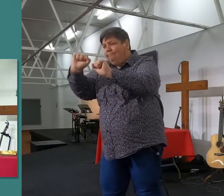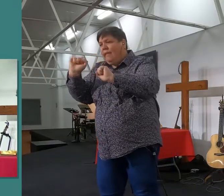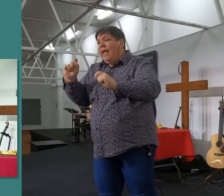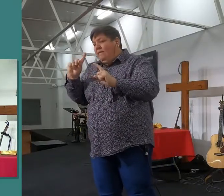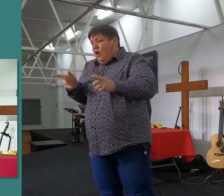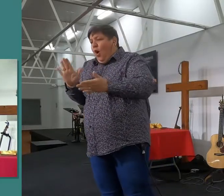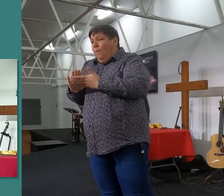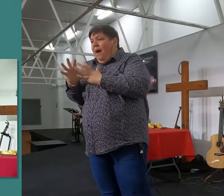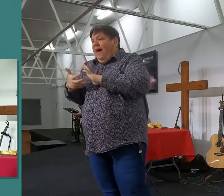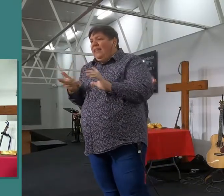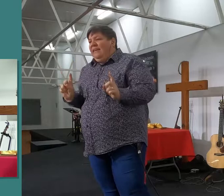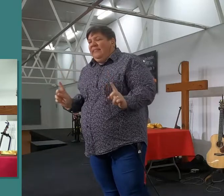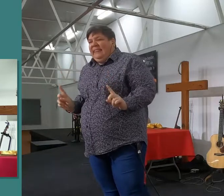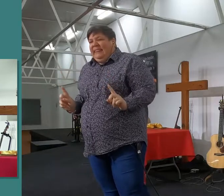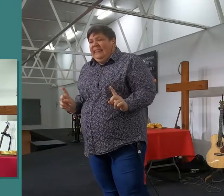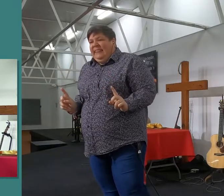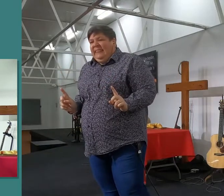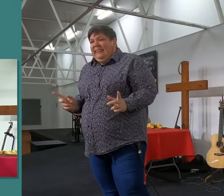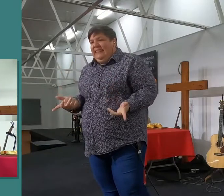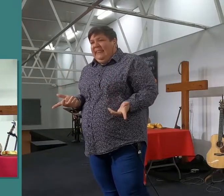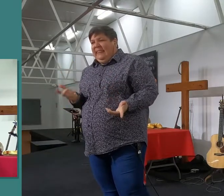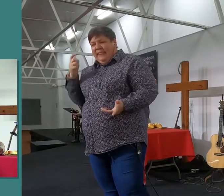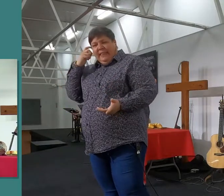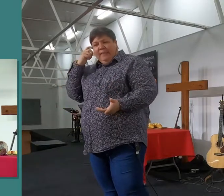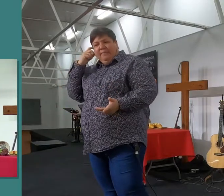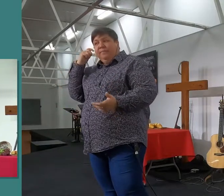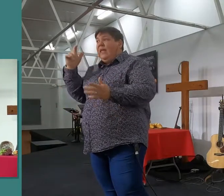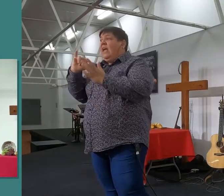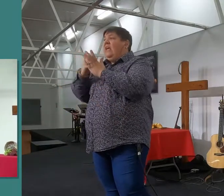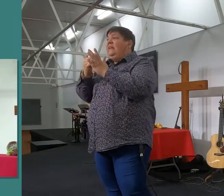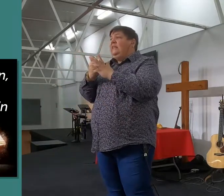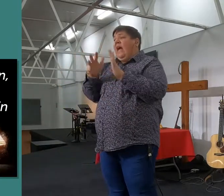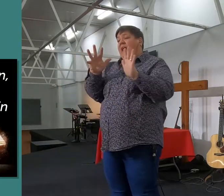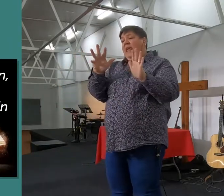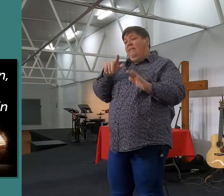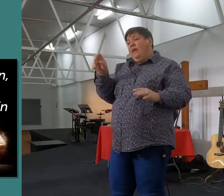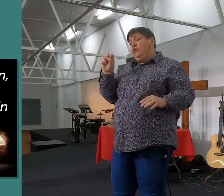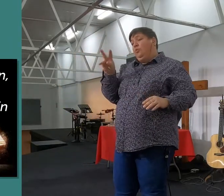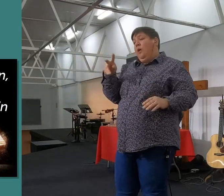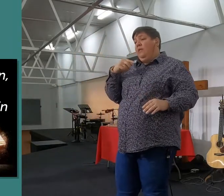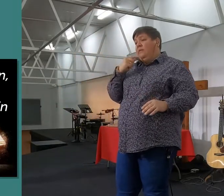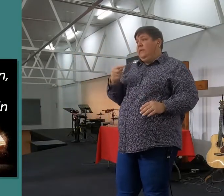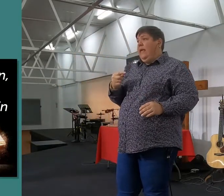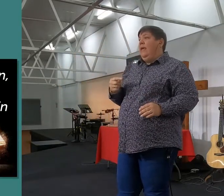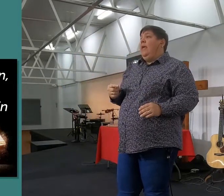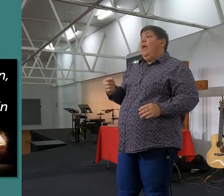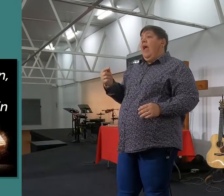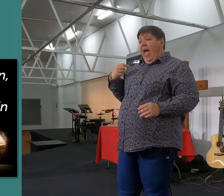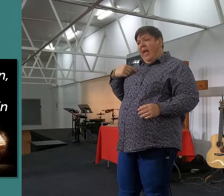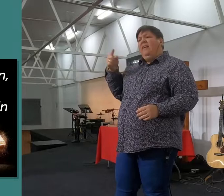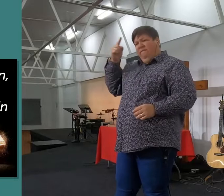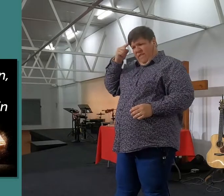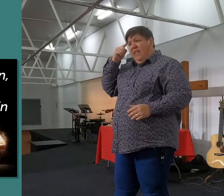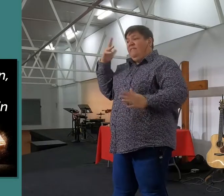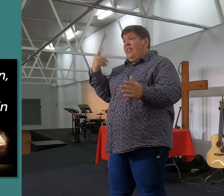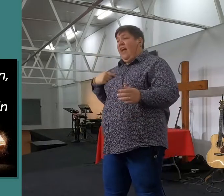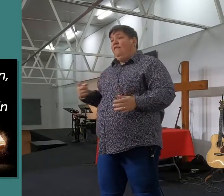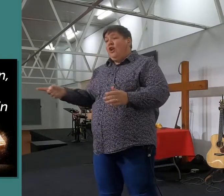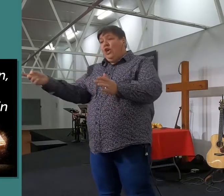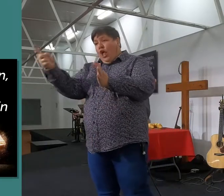die Heere vir die volk, in Jesaja 29 vers 1. Die Heere sê vir die volk, ek weet wat ek vir jy beplant. So, omdat die Heere praat nie met die volk,